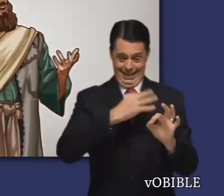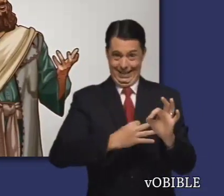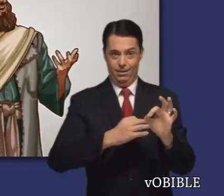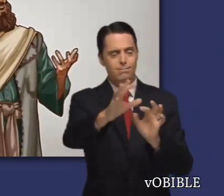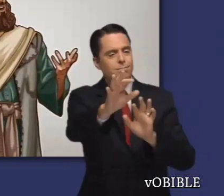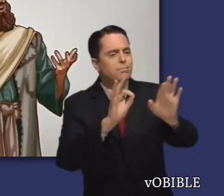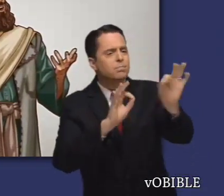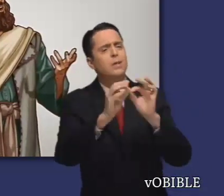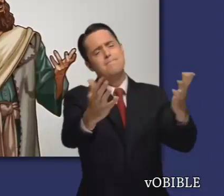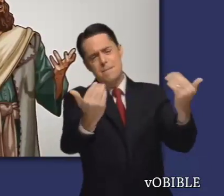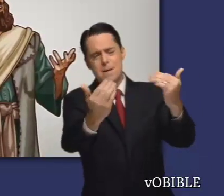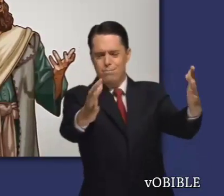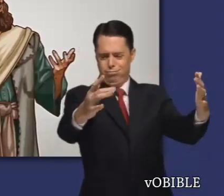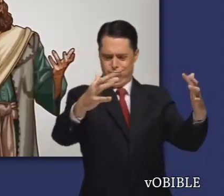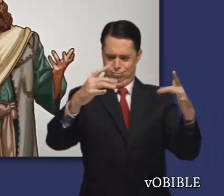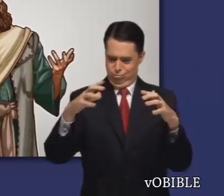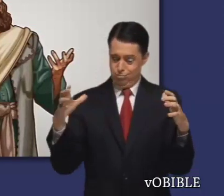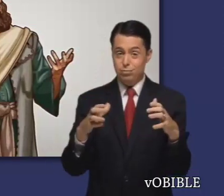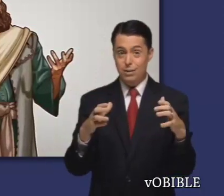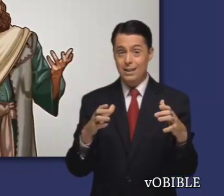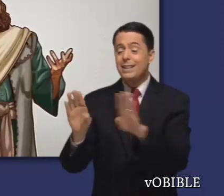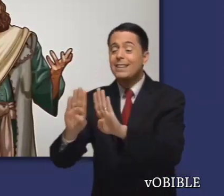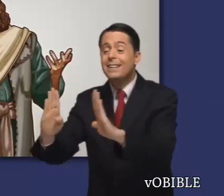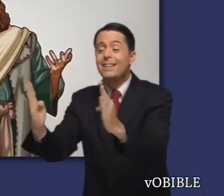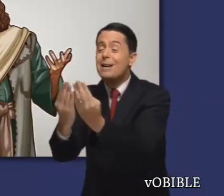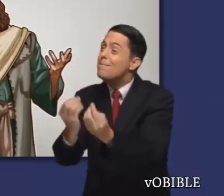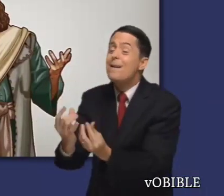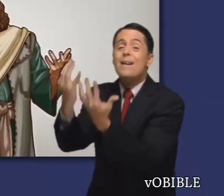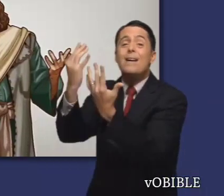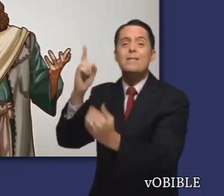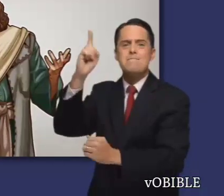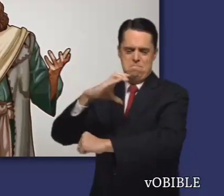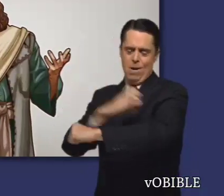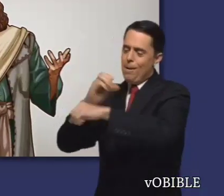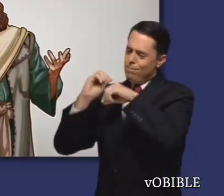que hará que las cosas deseables de ellas entren y que llenará de gloria su casa.